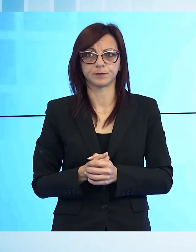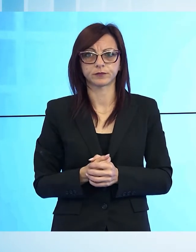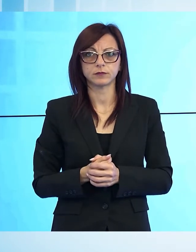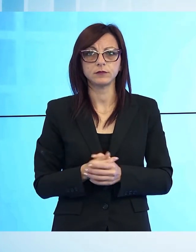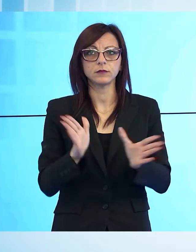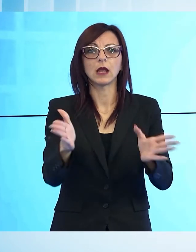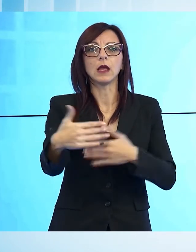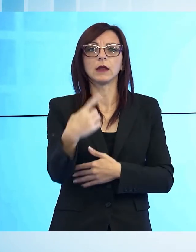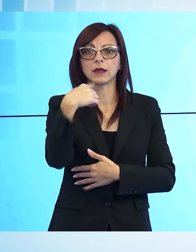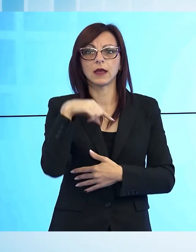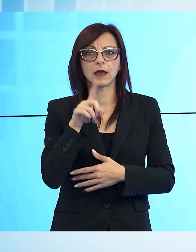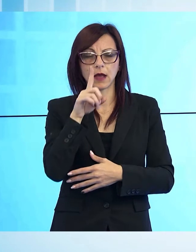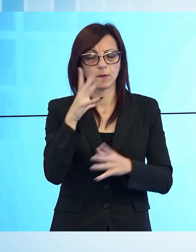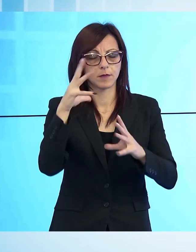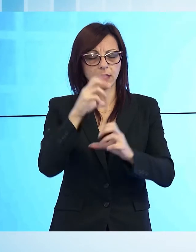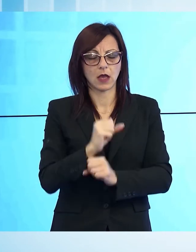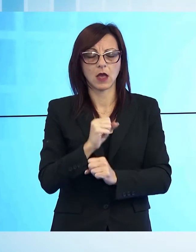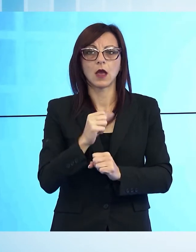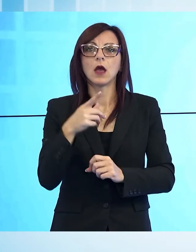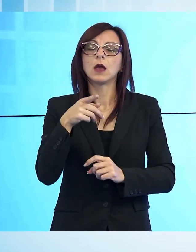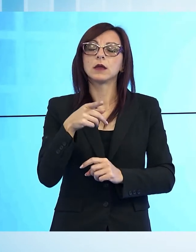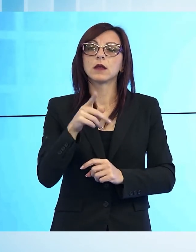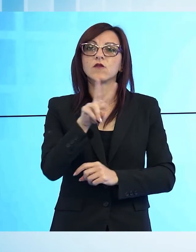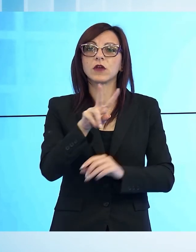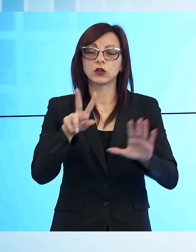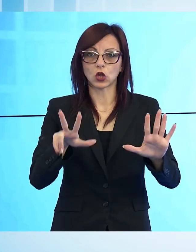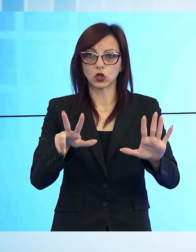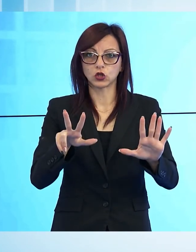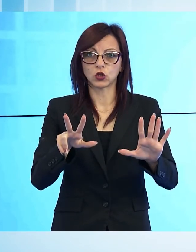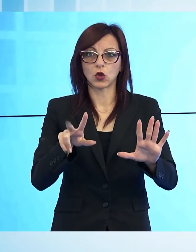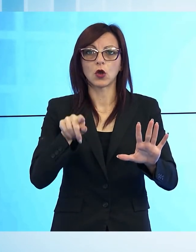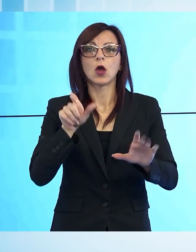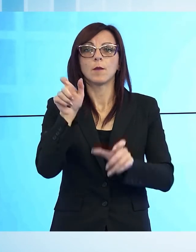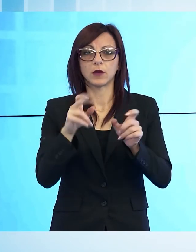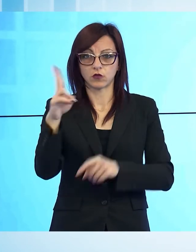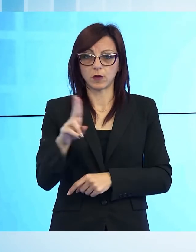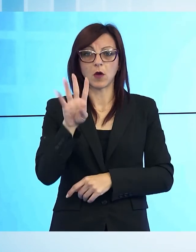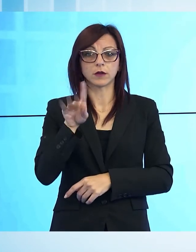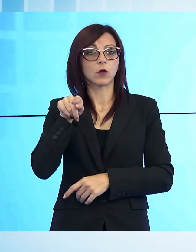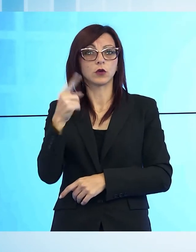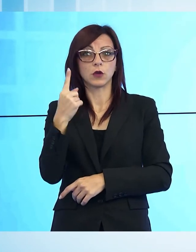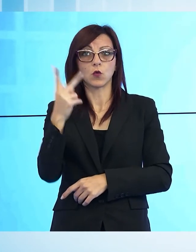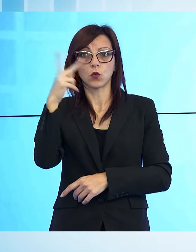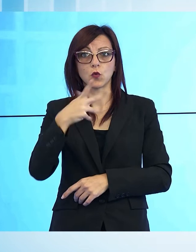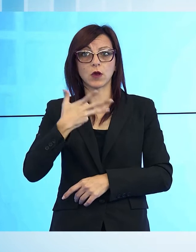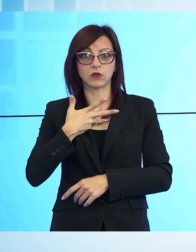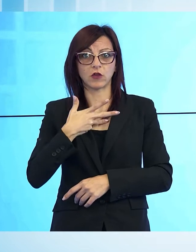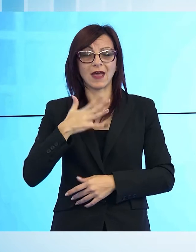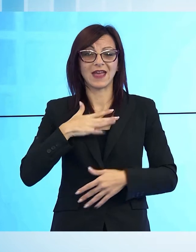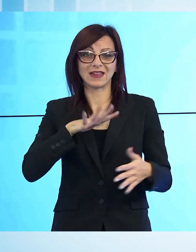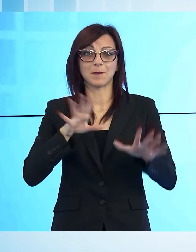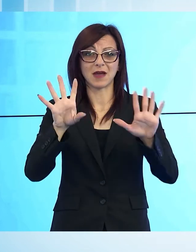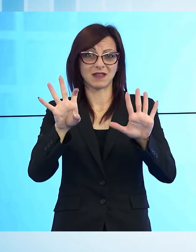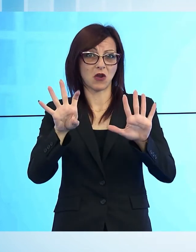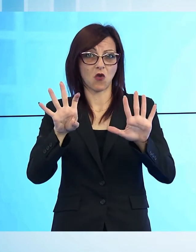intensive, 4 i decessi, uno dei quali a Lucca, l'età media è di quasi 90 anni, in